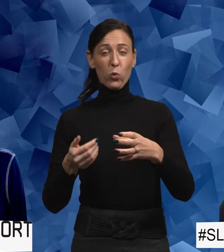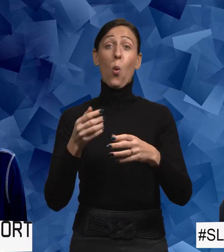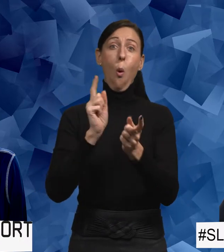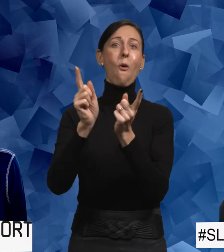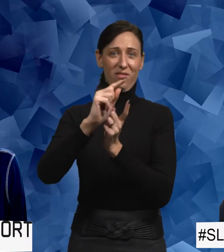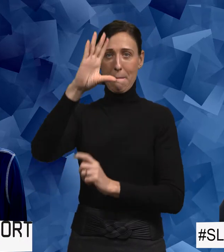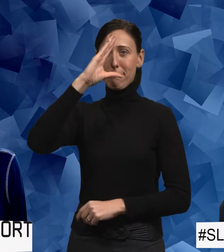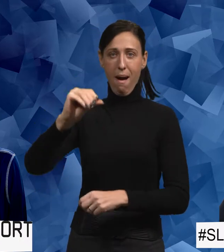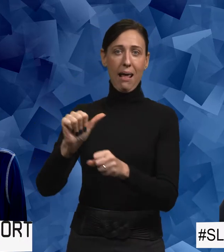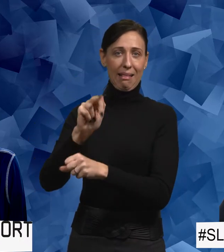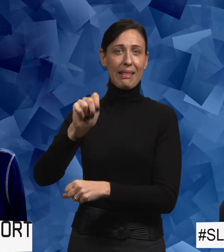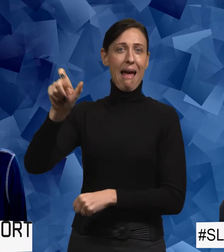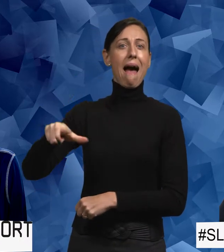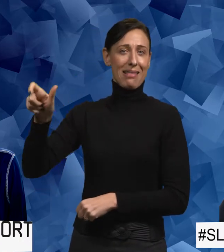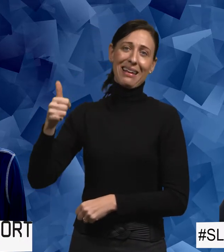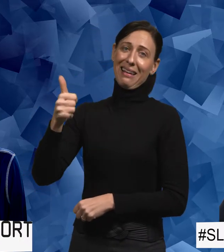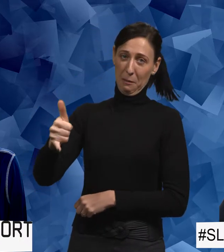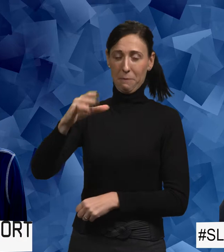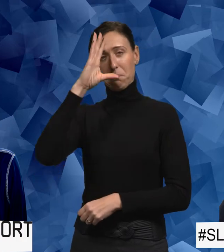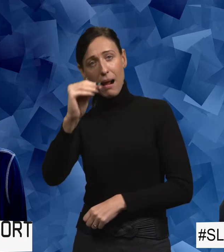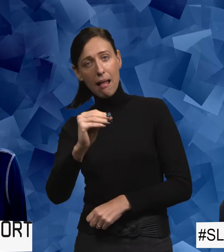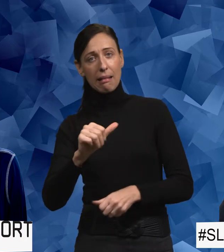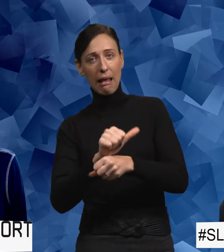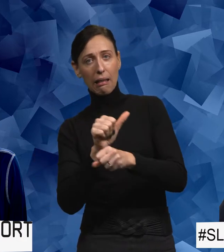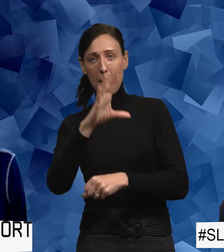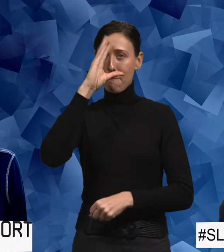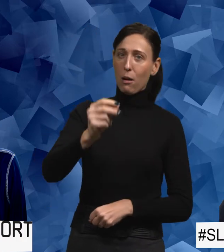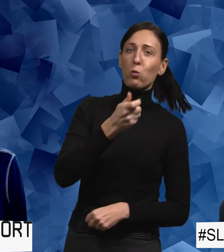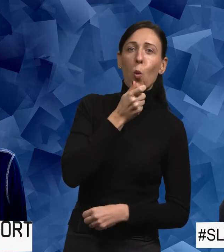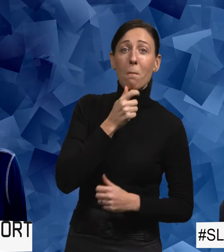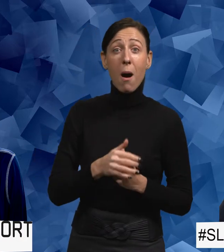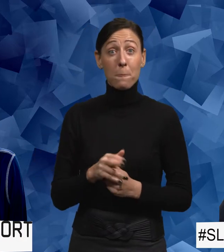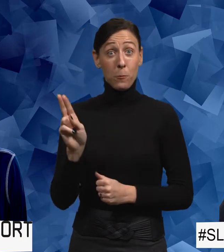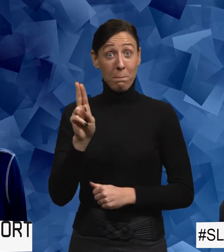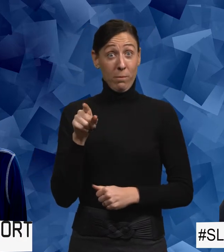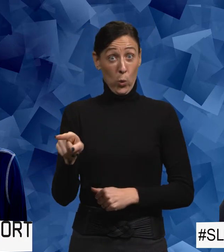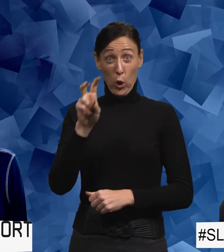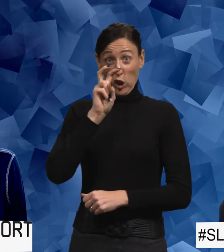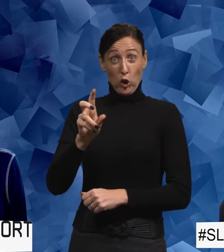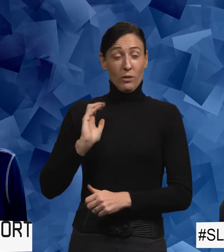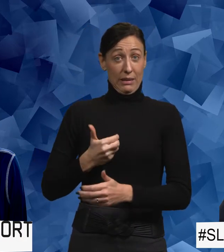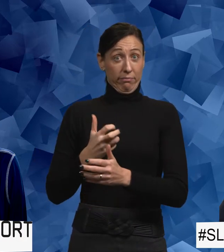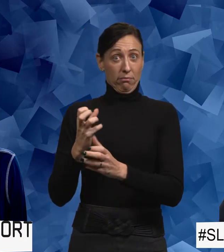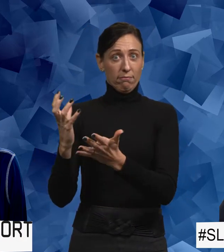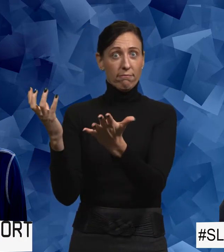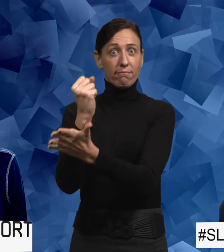Och det var mest manliga tränare. Det enbart manliga tränare och domare. Och när hon ser ut att vinna så säger